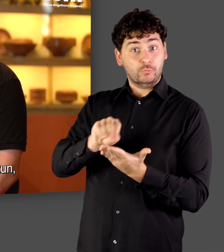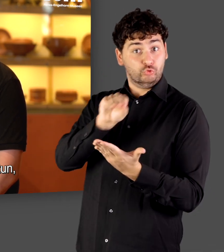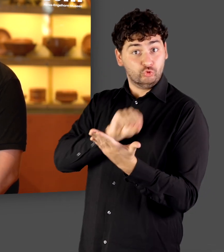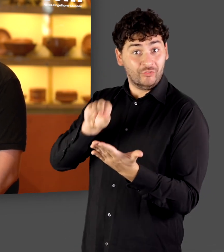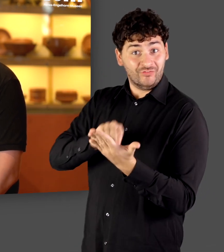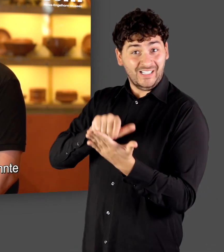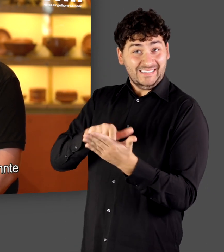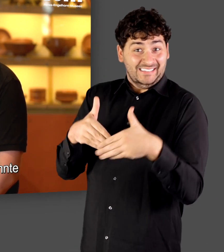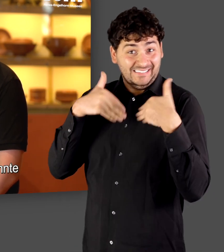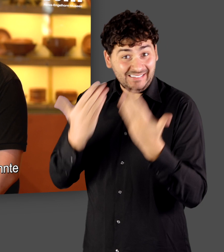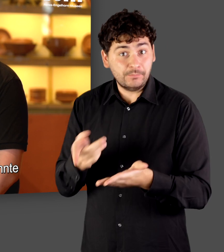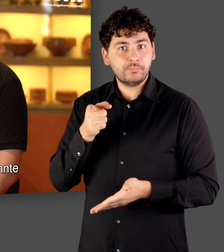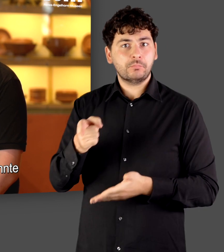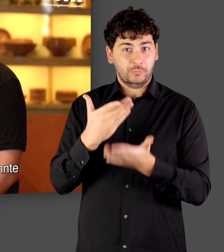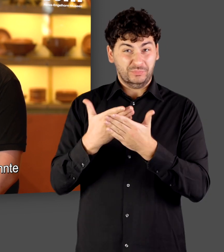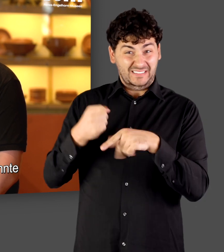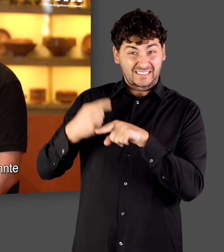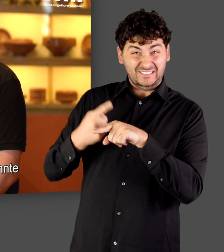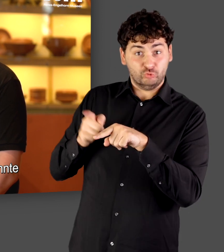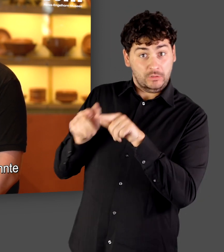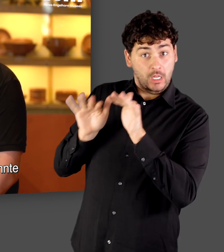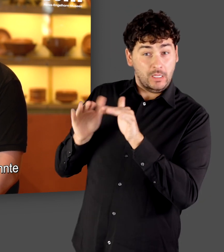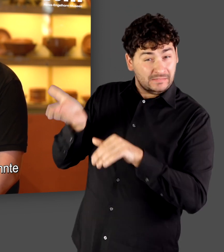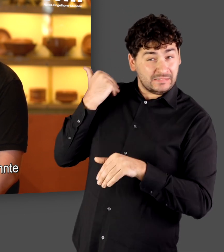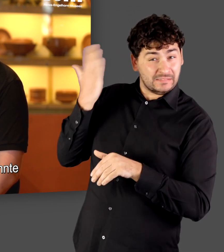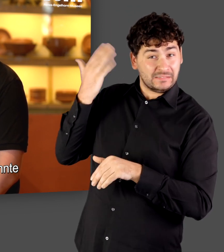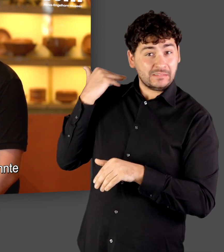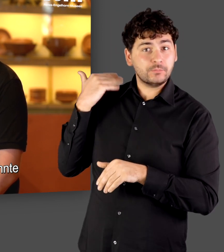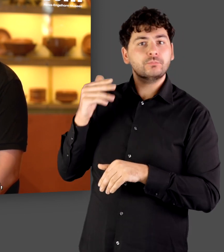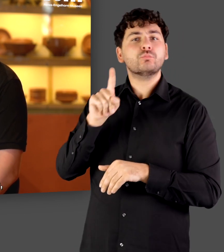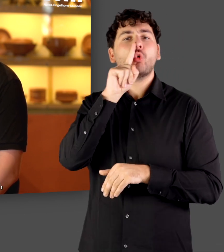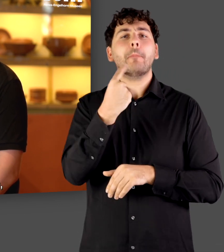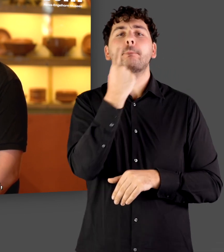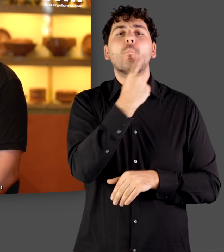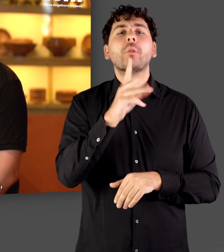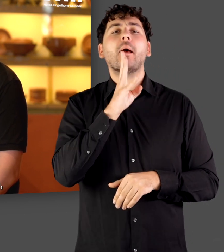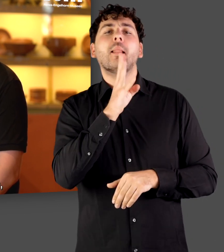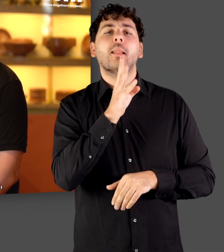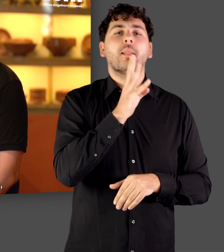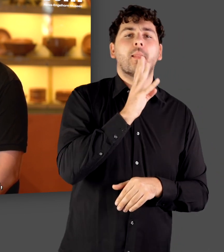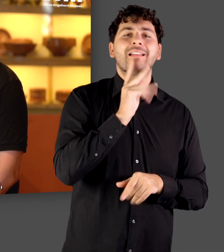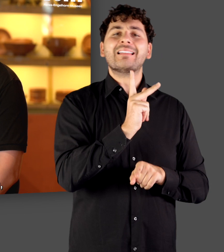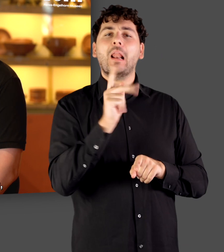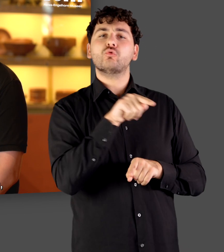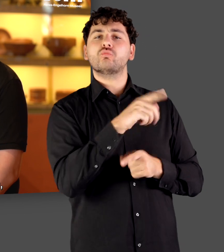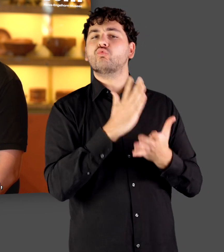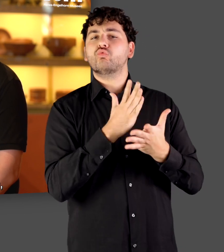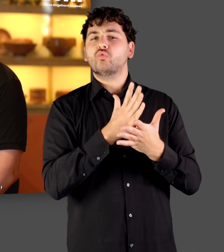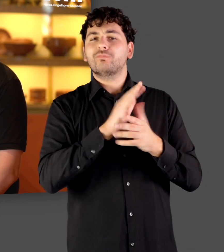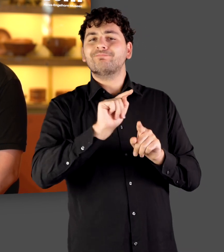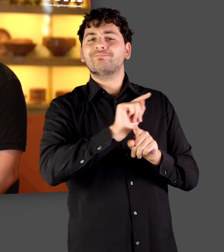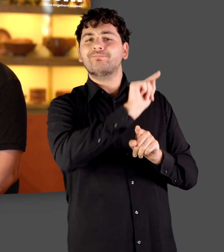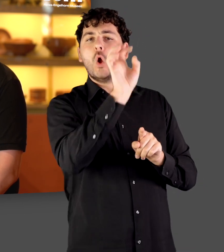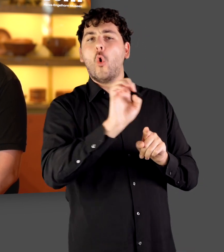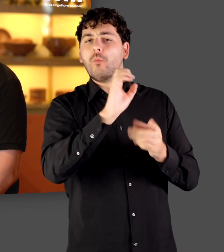Sprache schriftlich festgehalten werden konnte, wie eben die griechische oder ob sie nur mündlich tradiert wurde, wie die keltische,